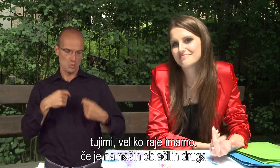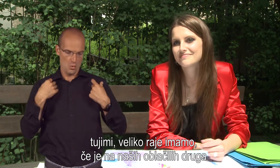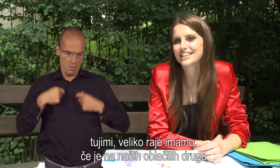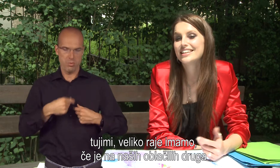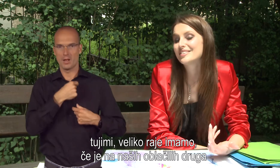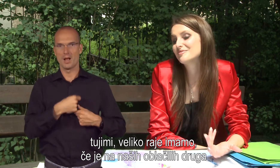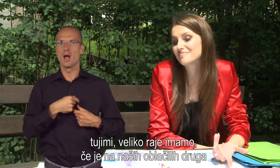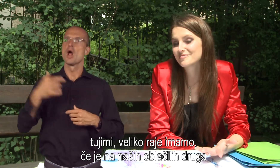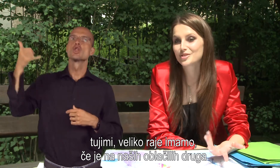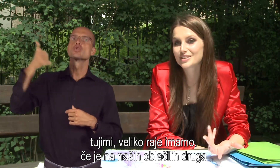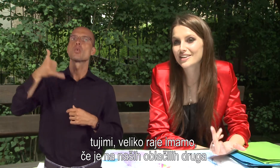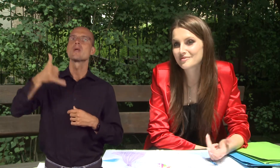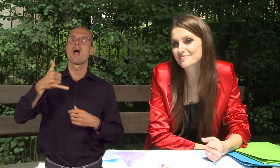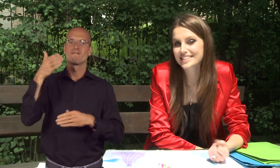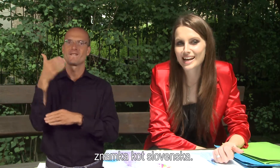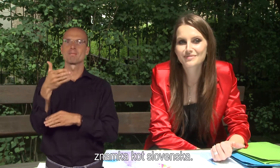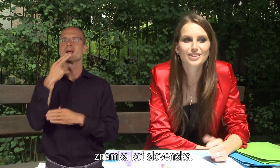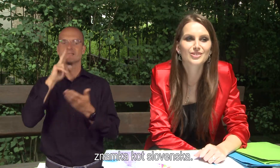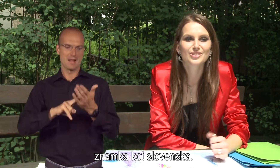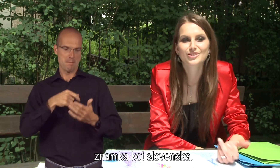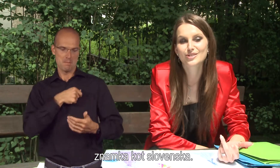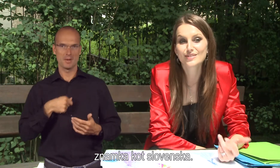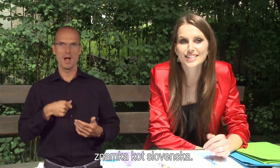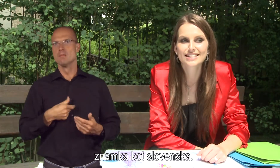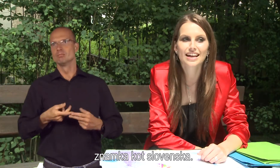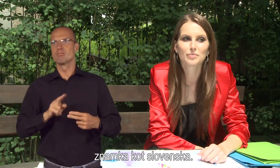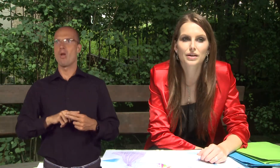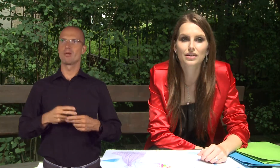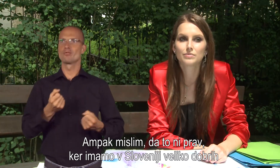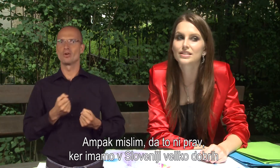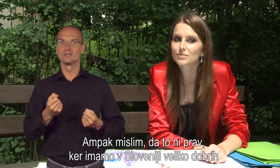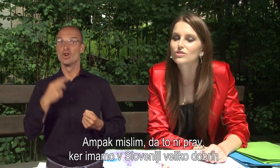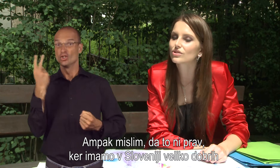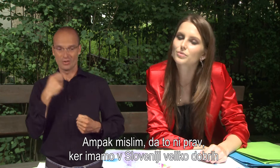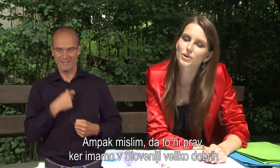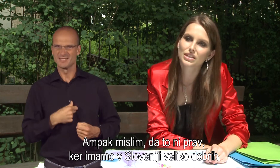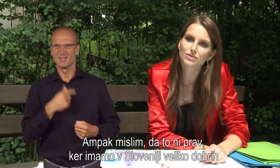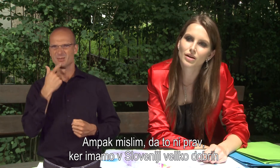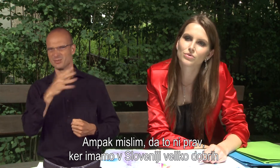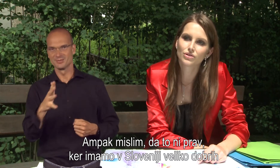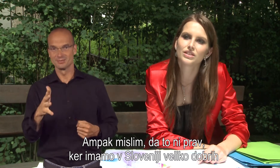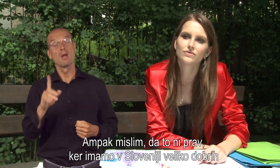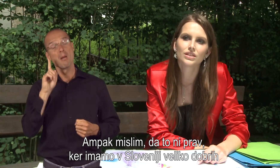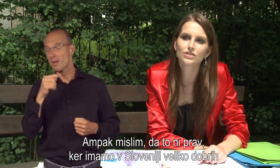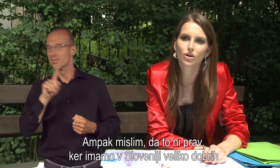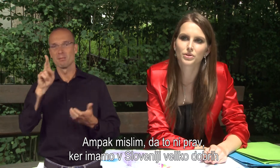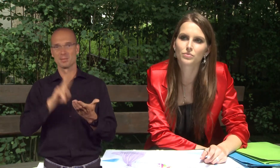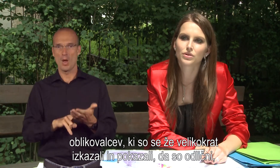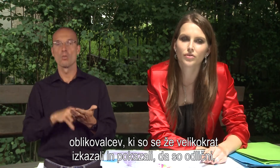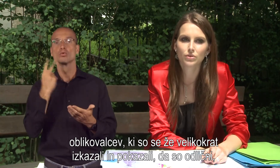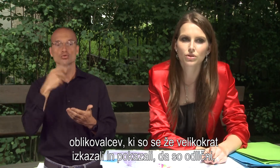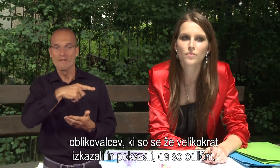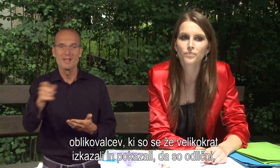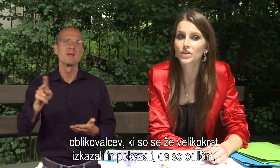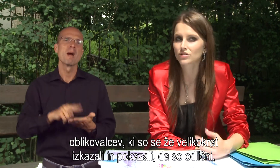druga znamka kot slovenska, ampak mislim, da to ne prav, ker imamo v Sloveniji veliko dobrih